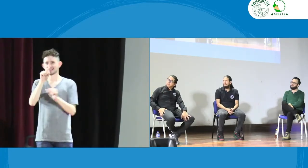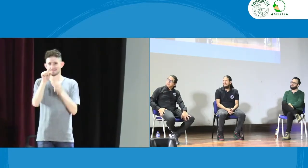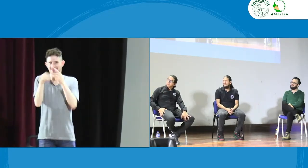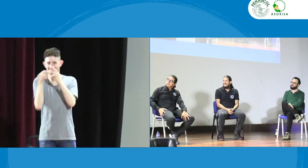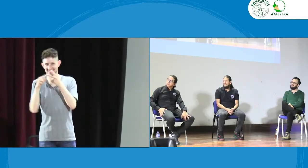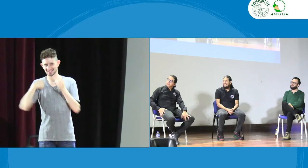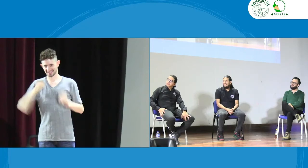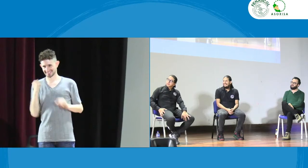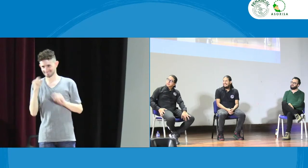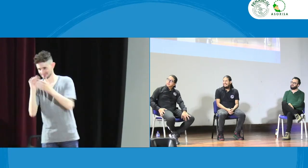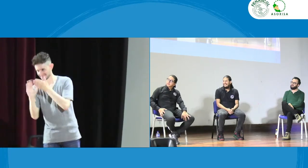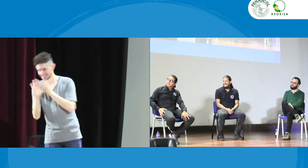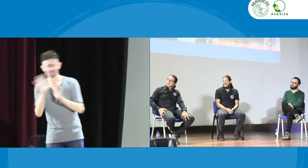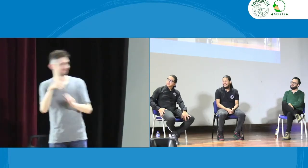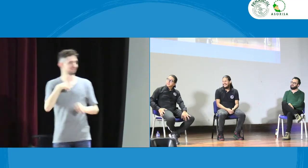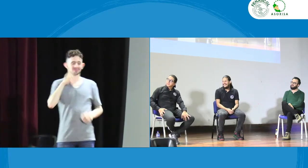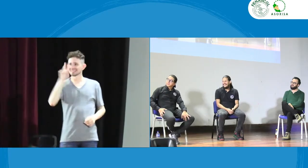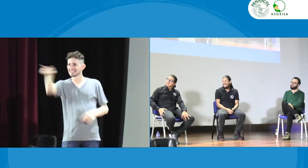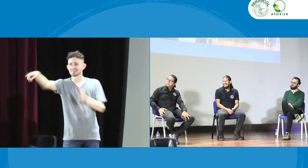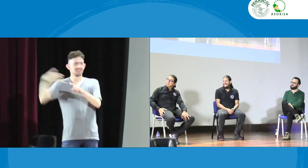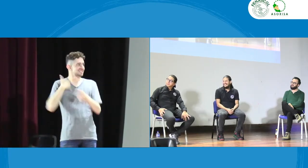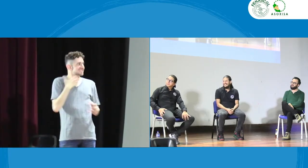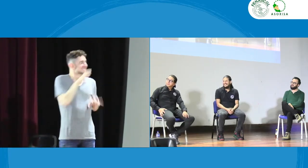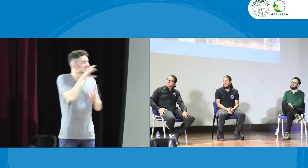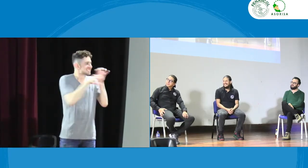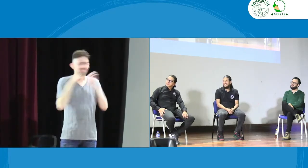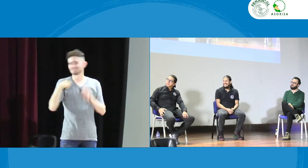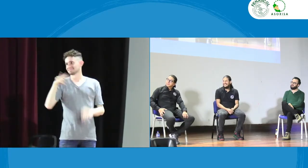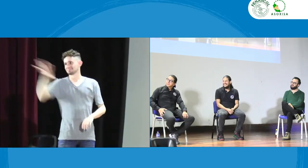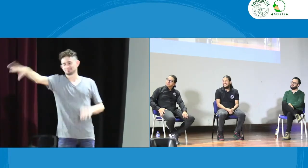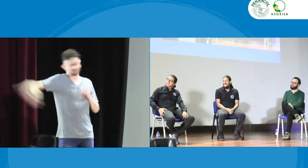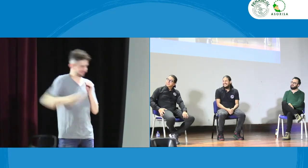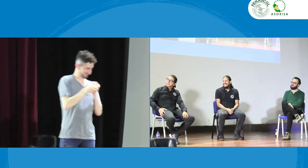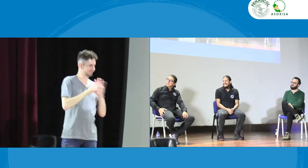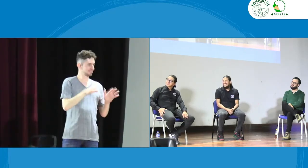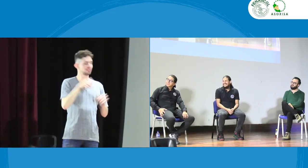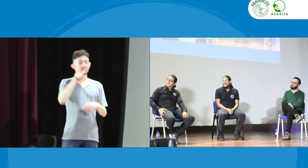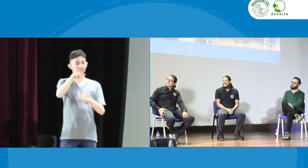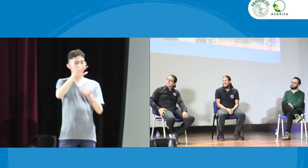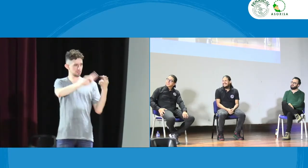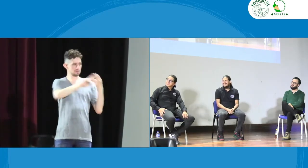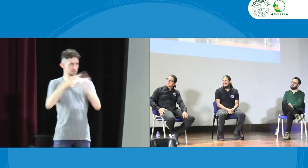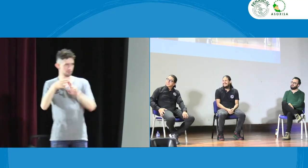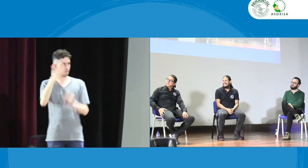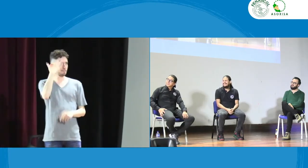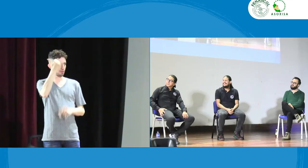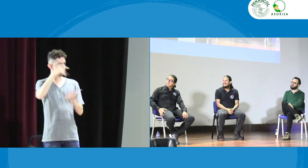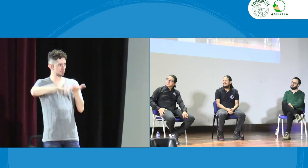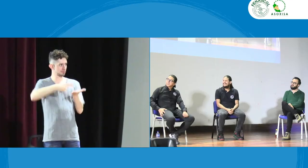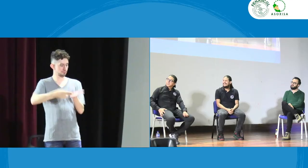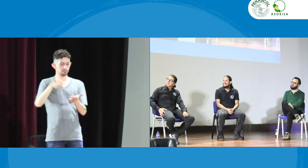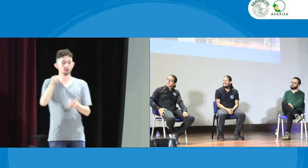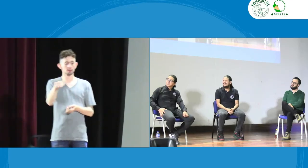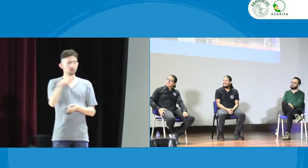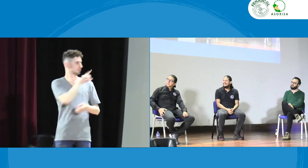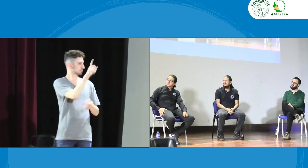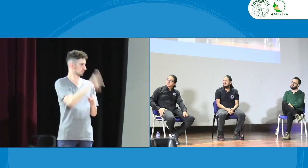brindar un taller porque perdón que pena yo soy un poco de pronto desobediente quisiera también hacer